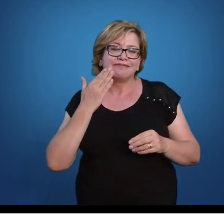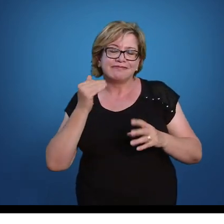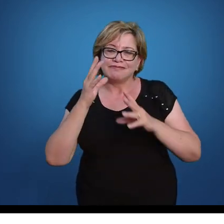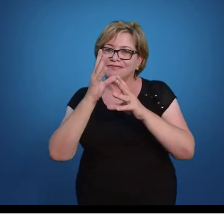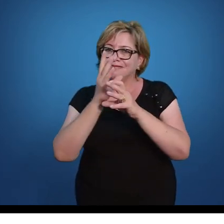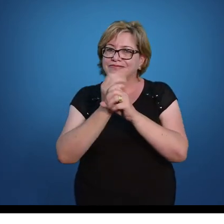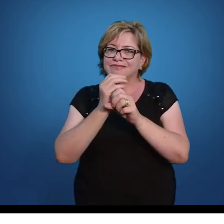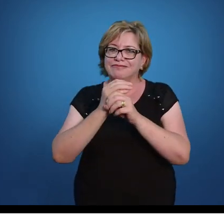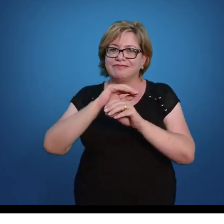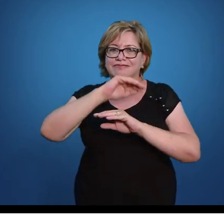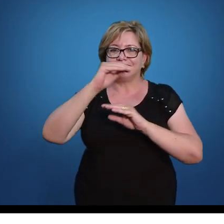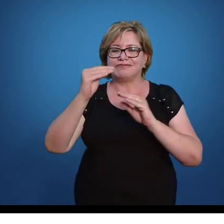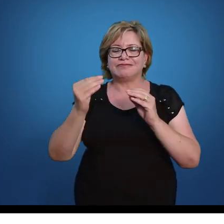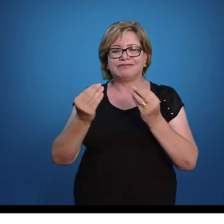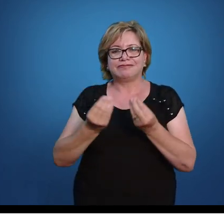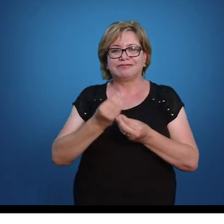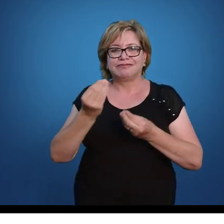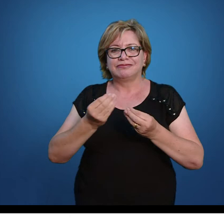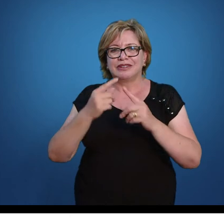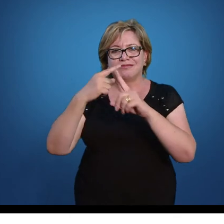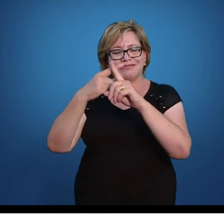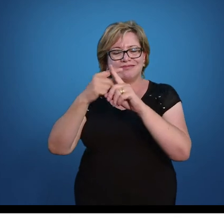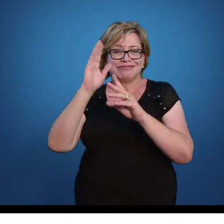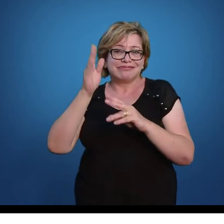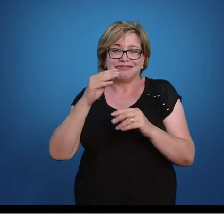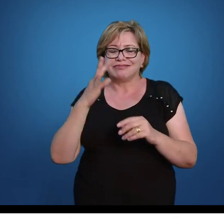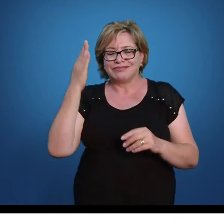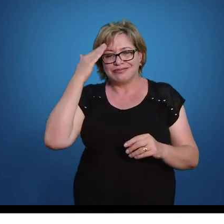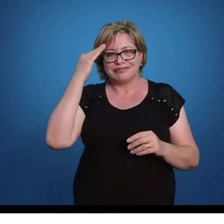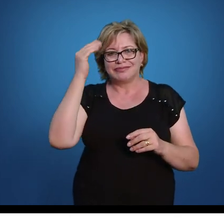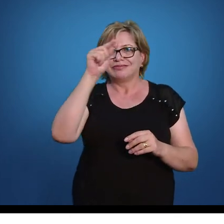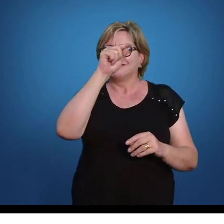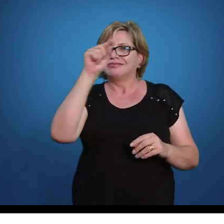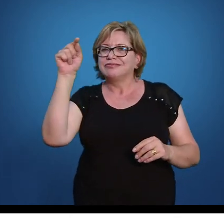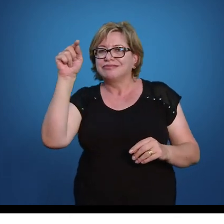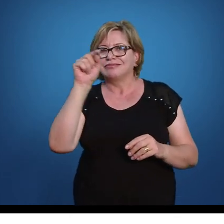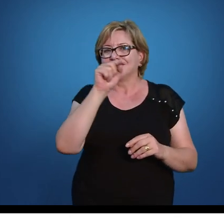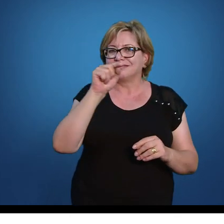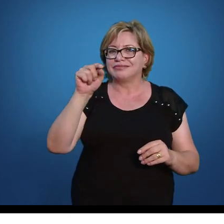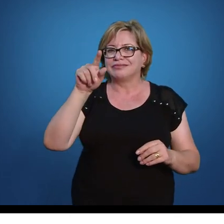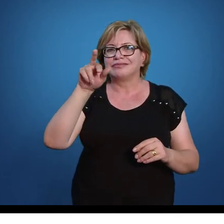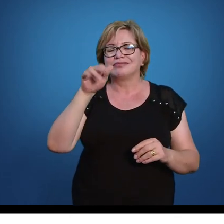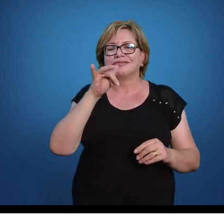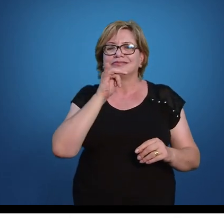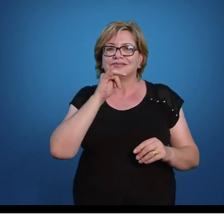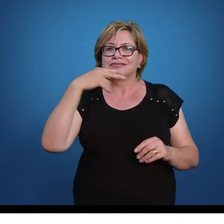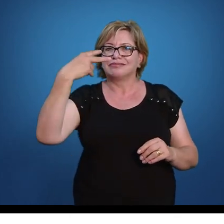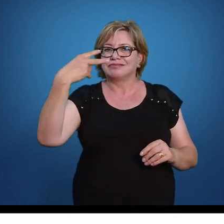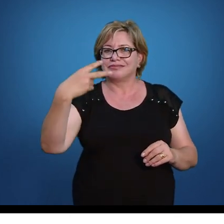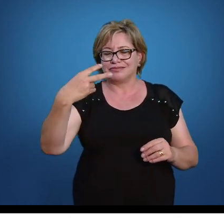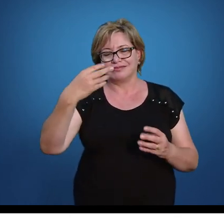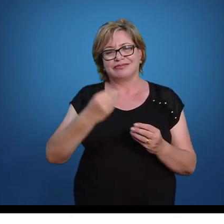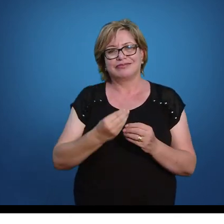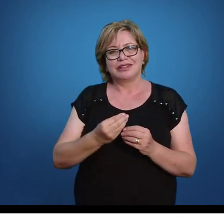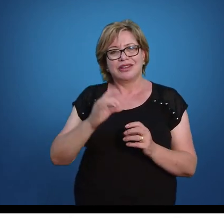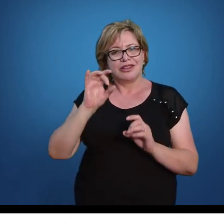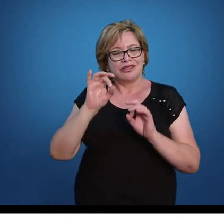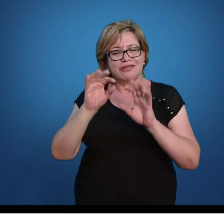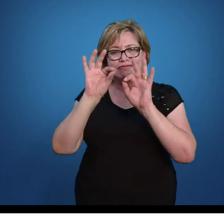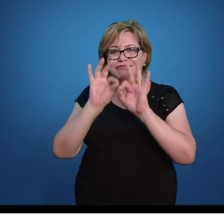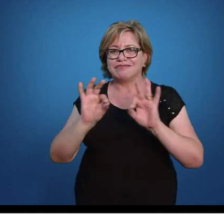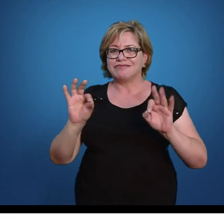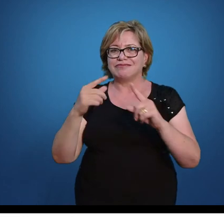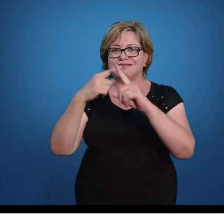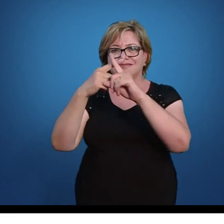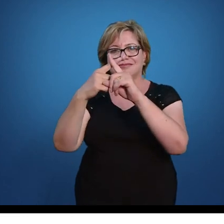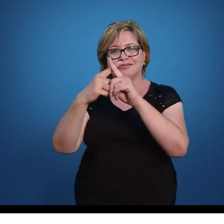cálculo em uma multiplicação. E a multiplicação a gente já conhece. Do exemplo 2. Então, basta multiplicar a parte de